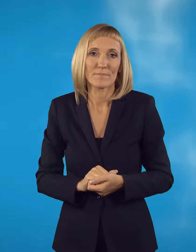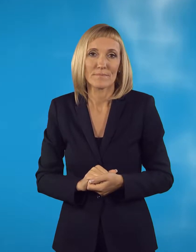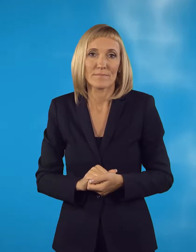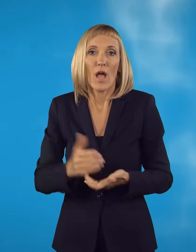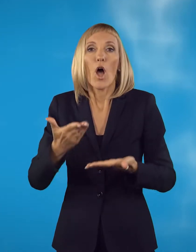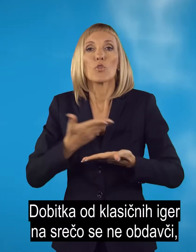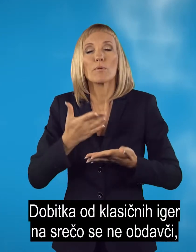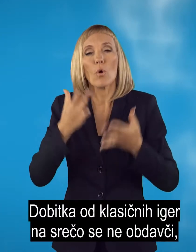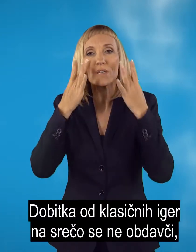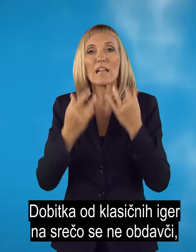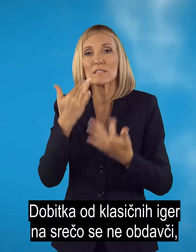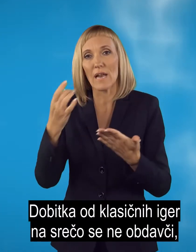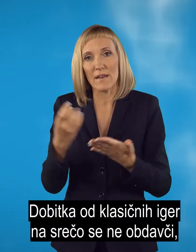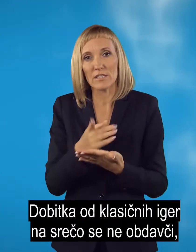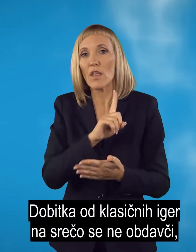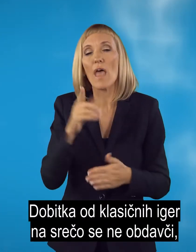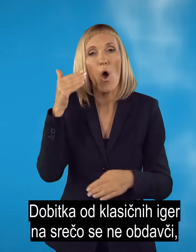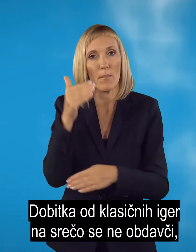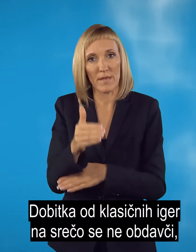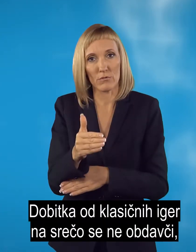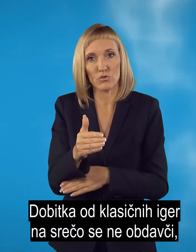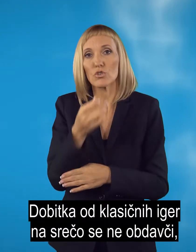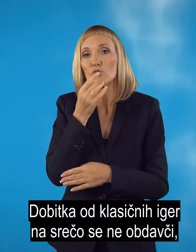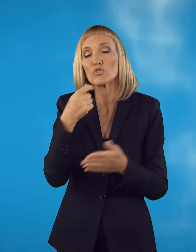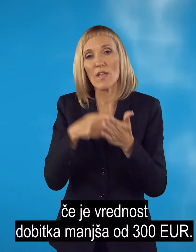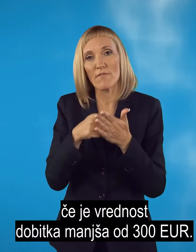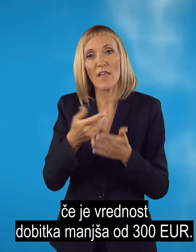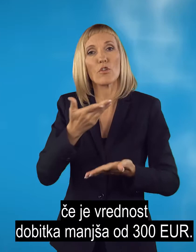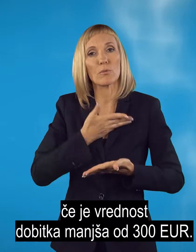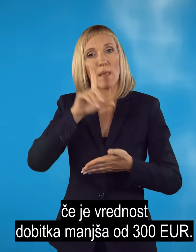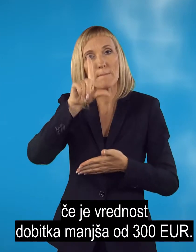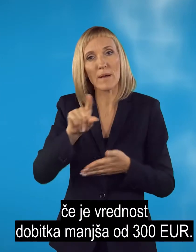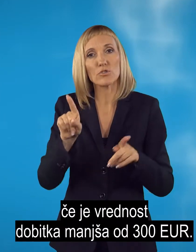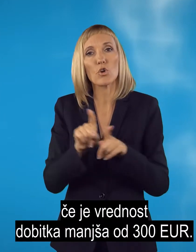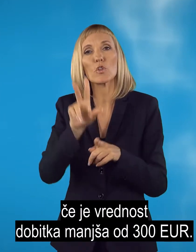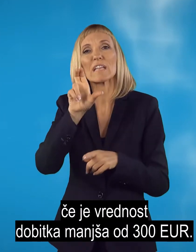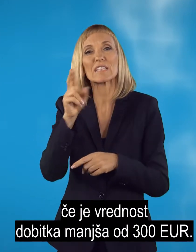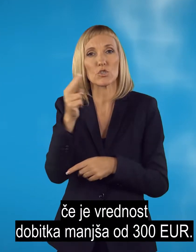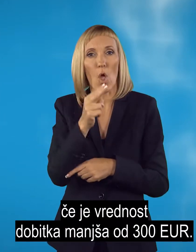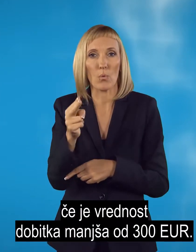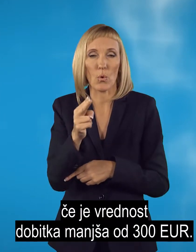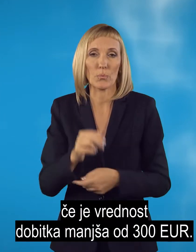Dobitka od klasičnih igr na srečo se ne obdavči, če je vrednost dobitka manjša od 300 evrov.